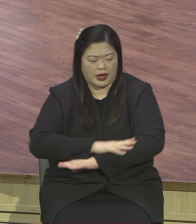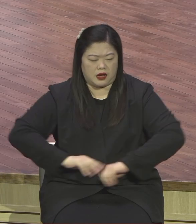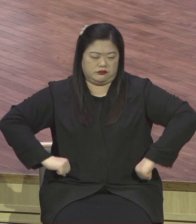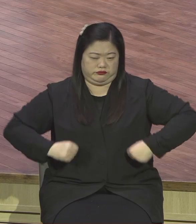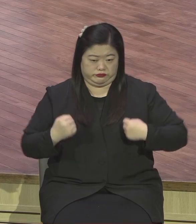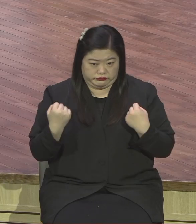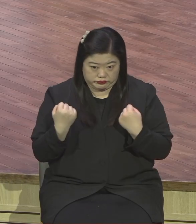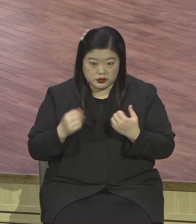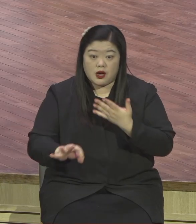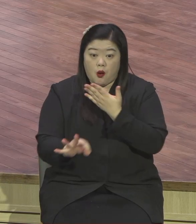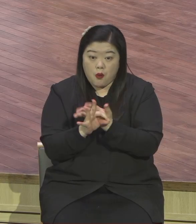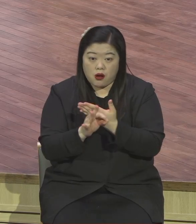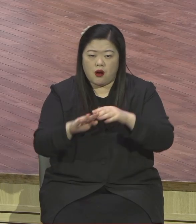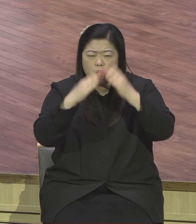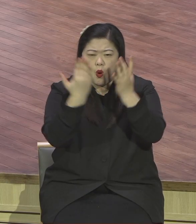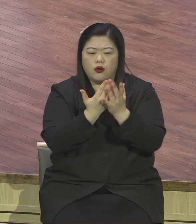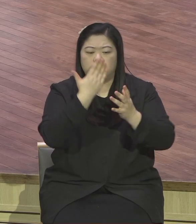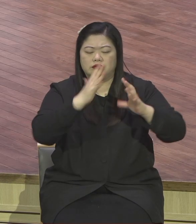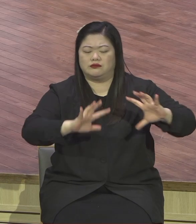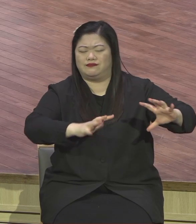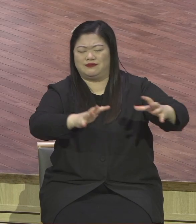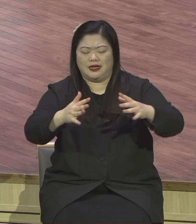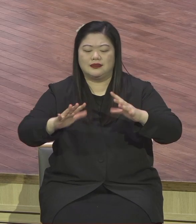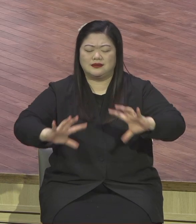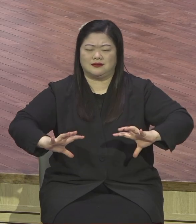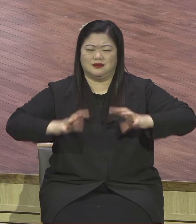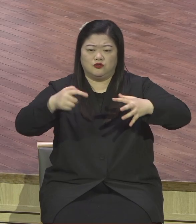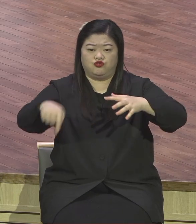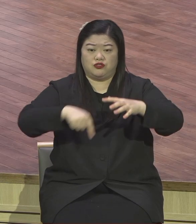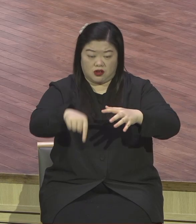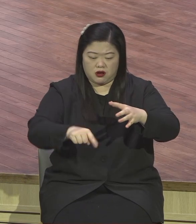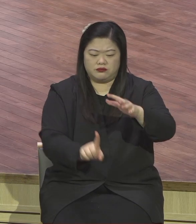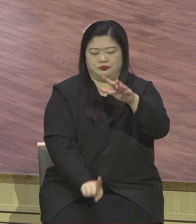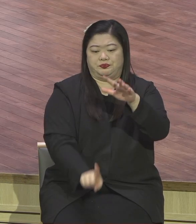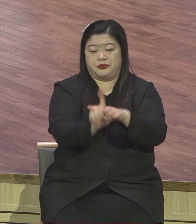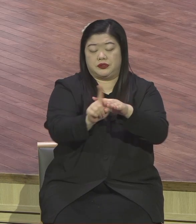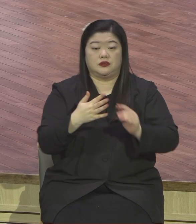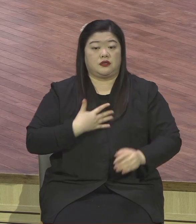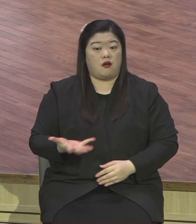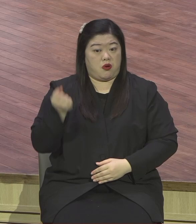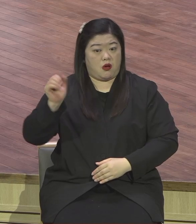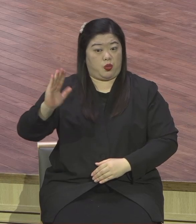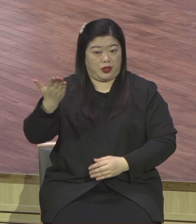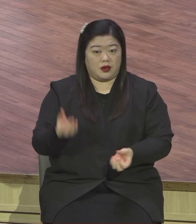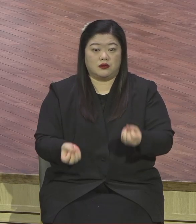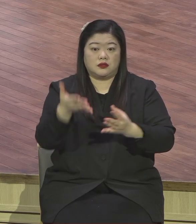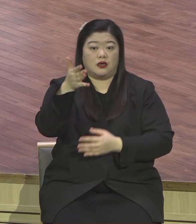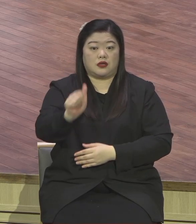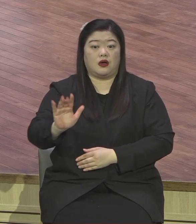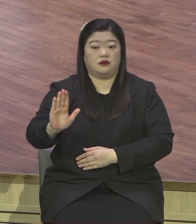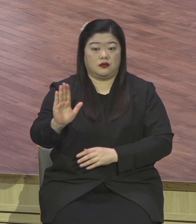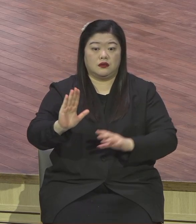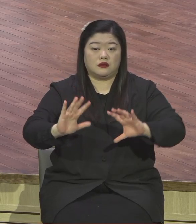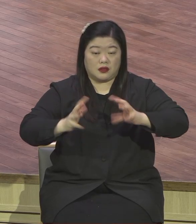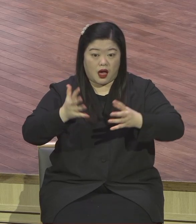민족 중에서 내 소유가 되겠고 너희가 내게 대하여 제사장 나라가 되며 거룩한 백성이 되리라.